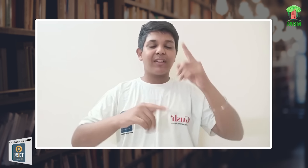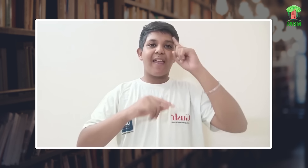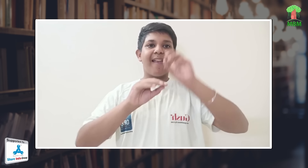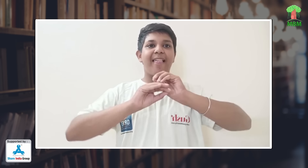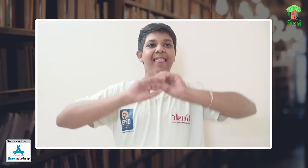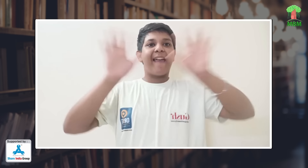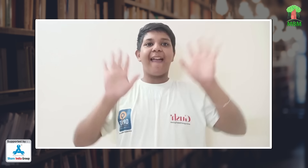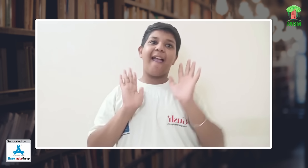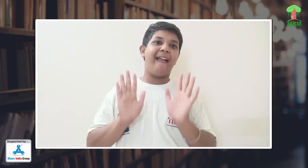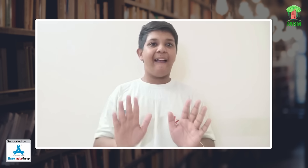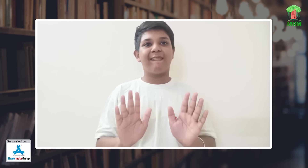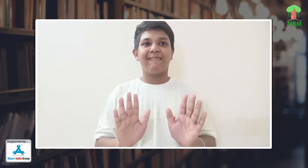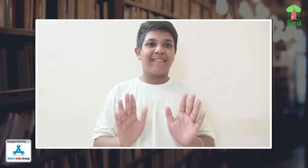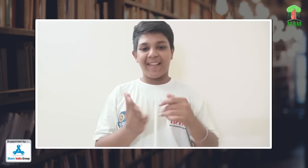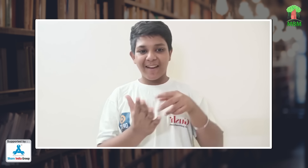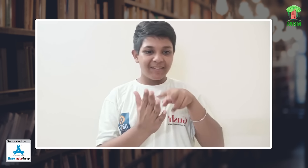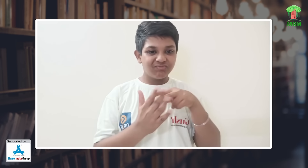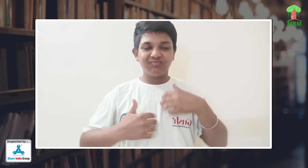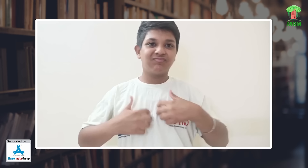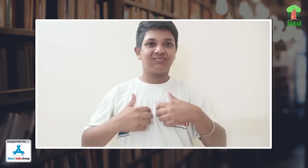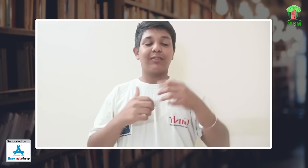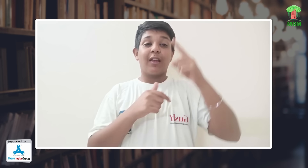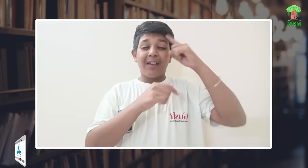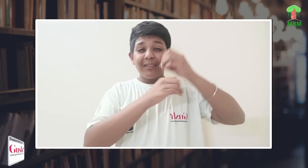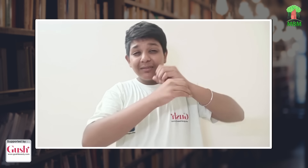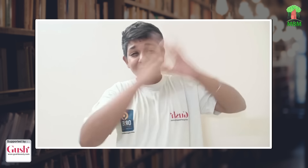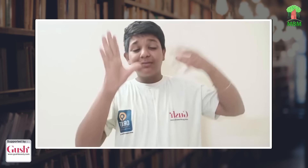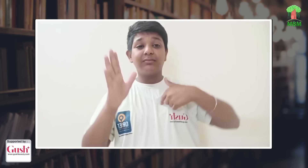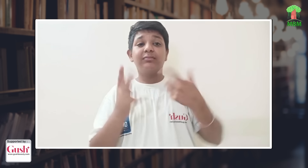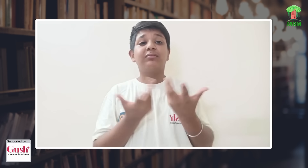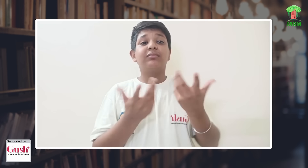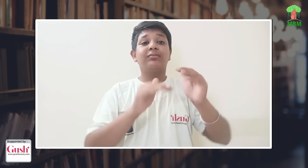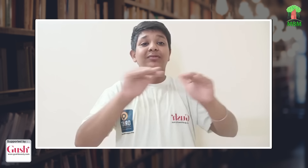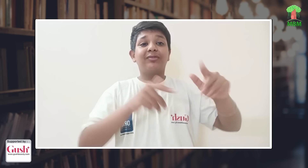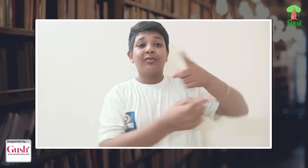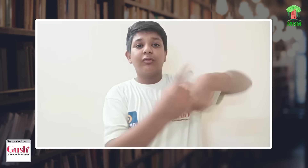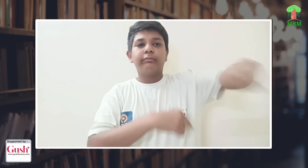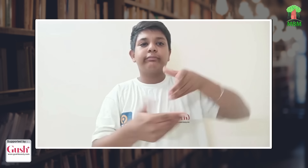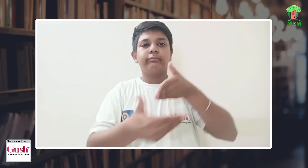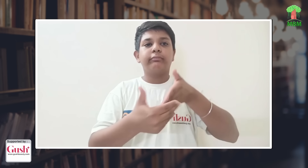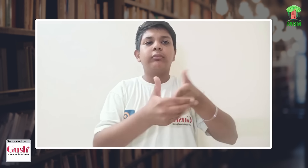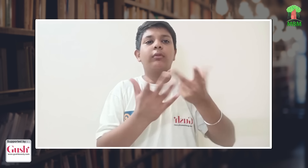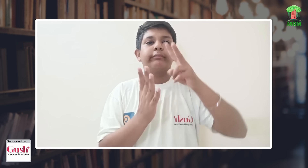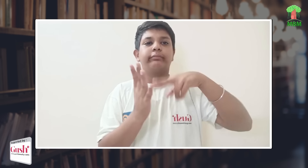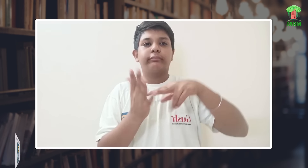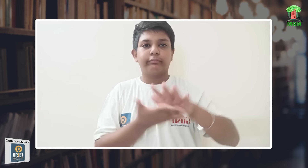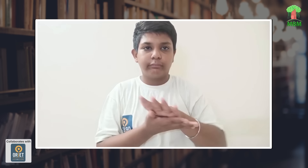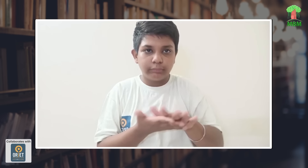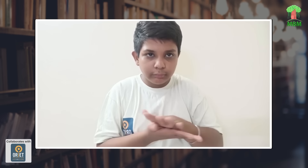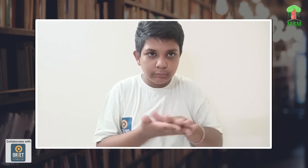और हर एक चीज जिसे मैं चाहता हूं कि बच्चे जिस तरह की कटनाई